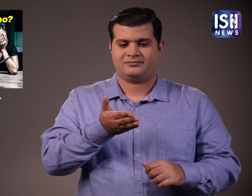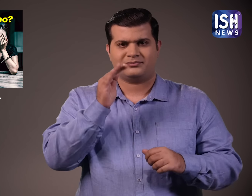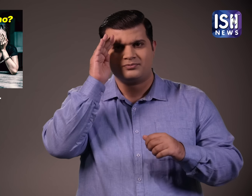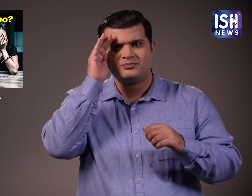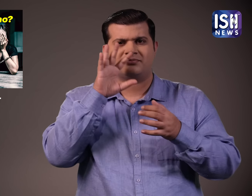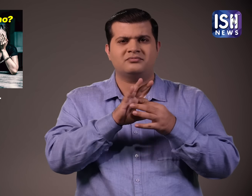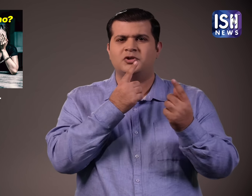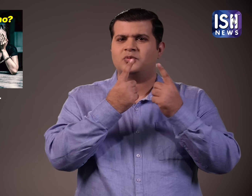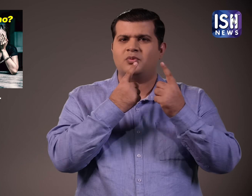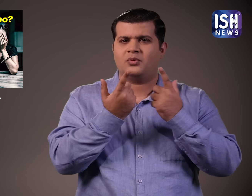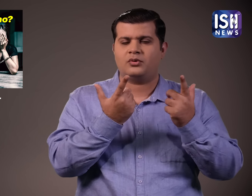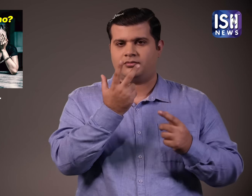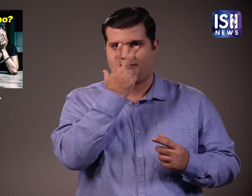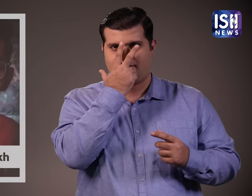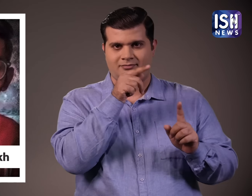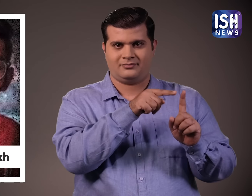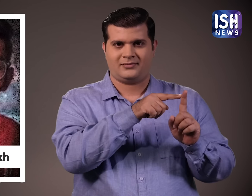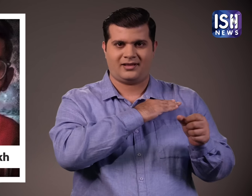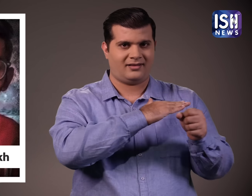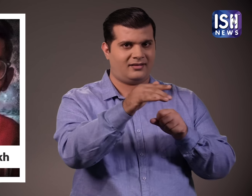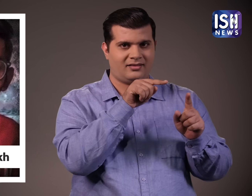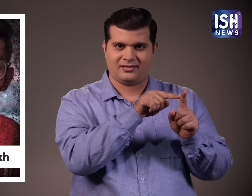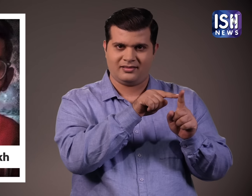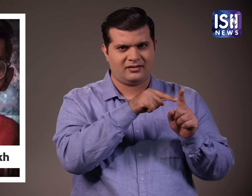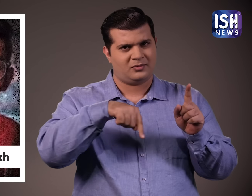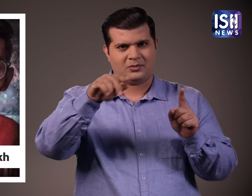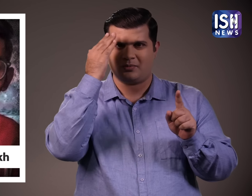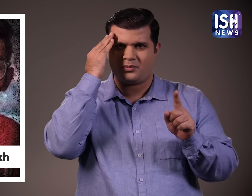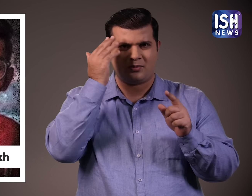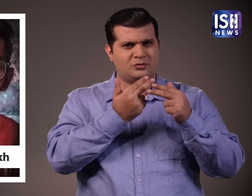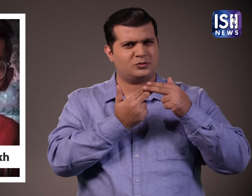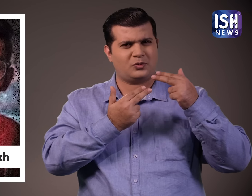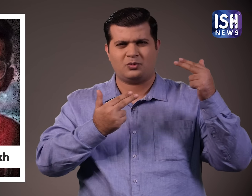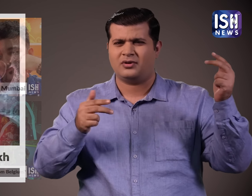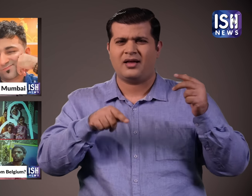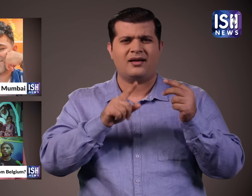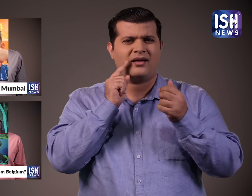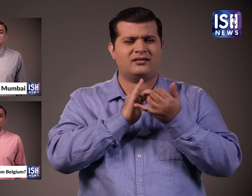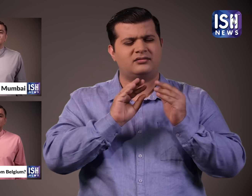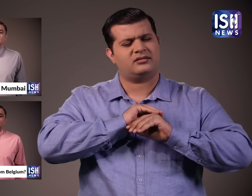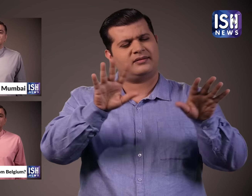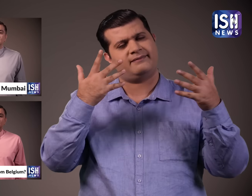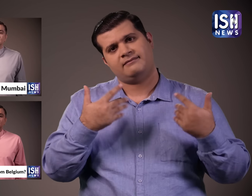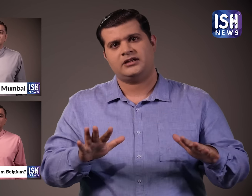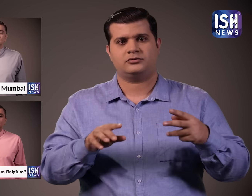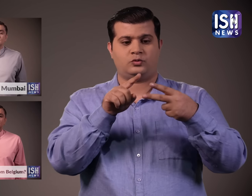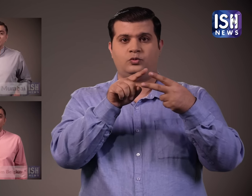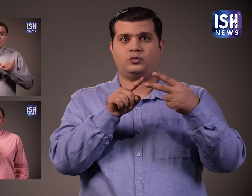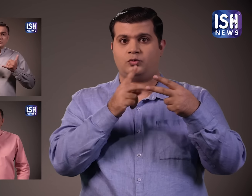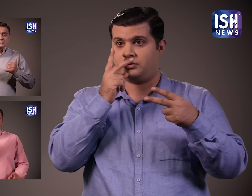ये खबर अर्षद के खून के बारे में है आप सब जानते हैं इसके बारे में आएसच निउस ने इस बारे में